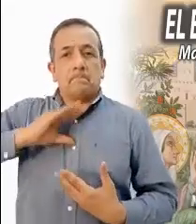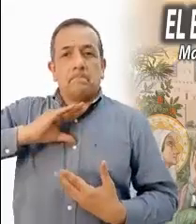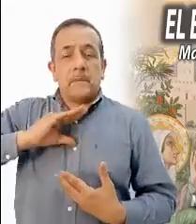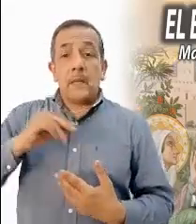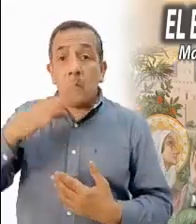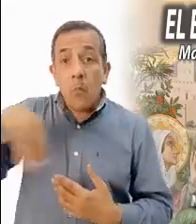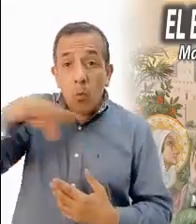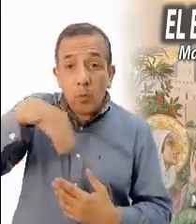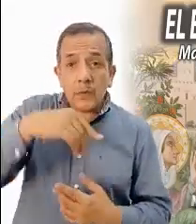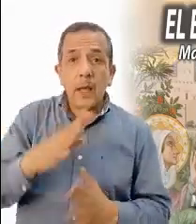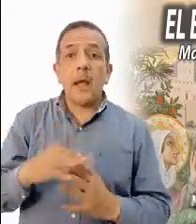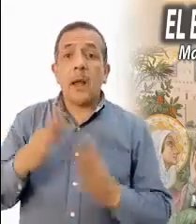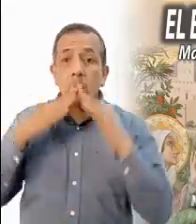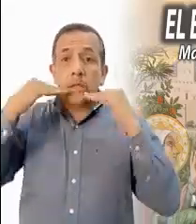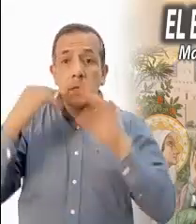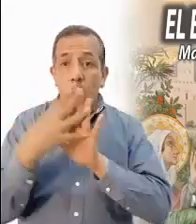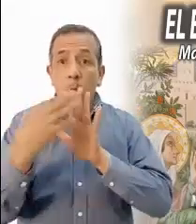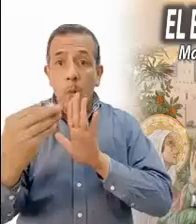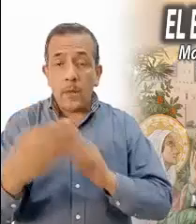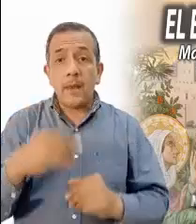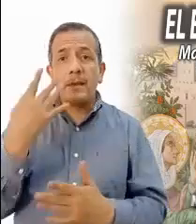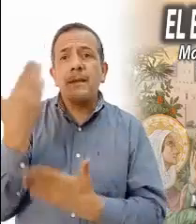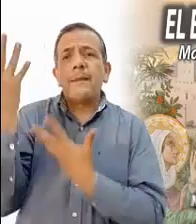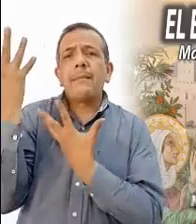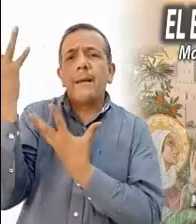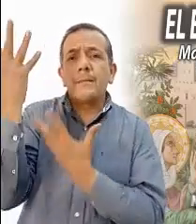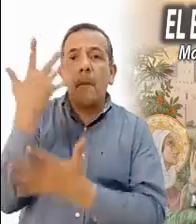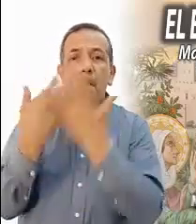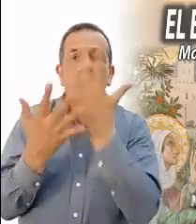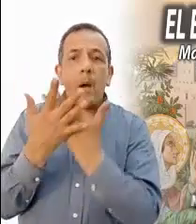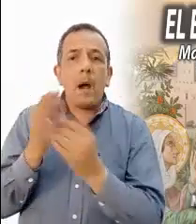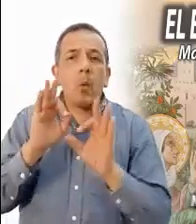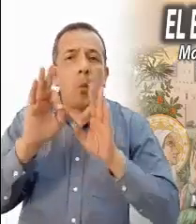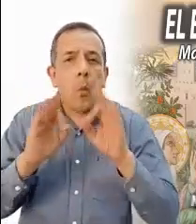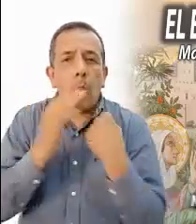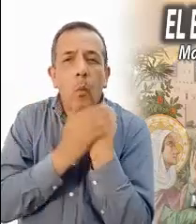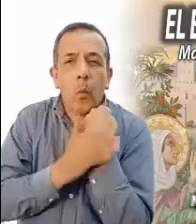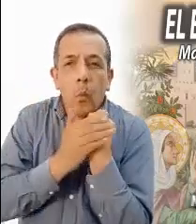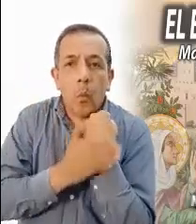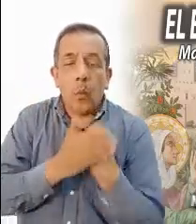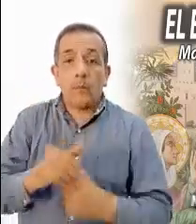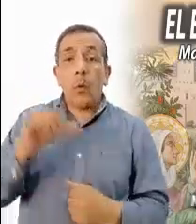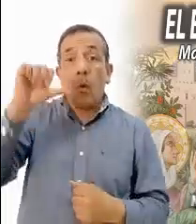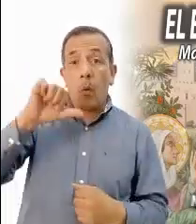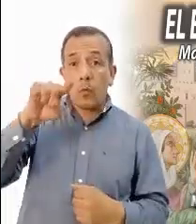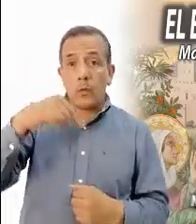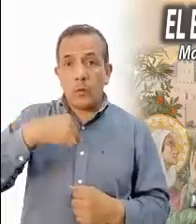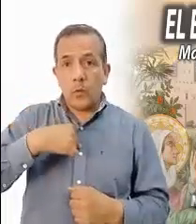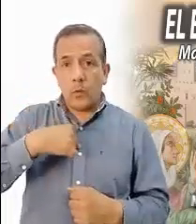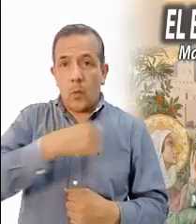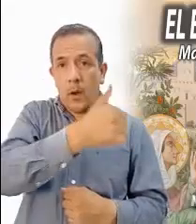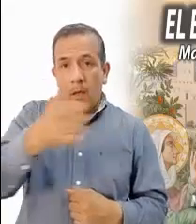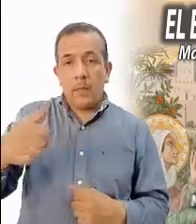que los contagie, que ansían una mano que los acaricie. Hoy, cada uno de